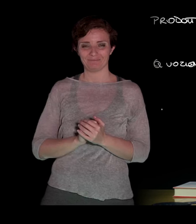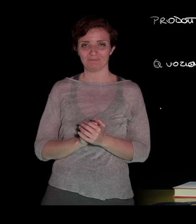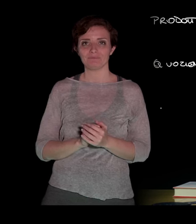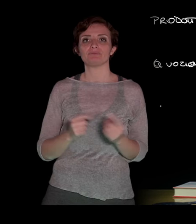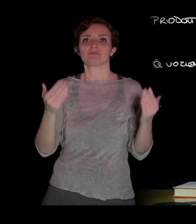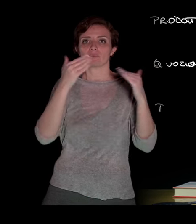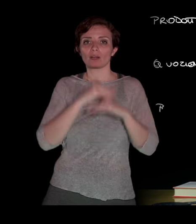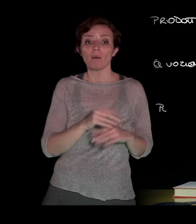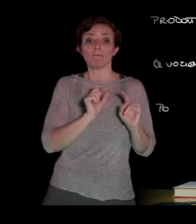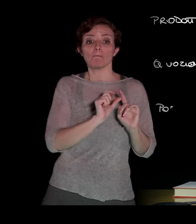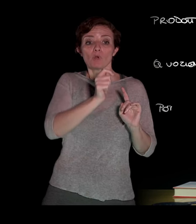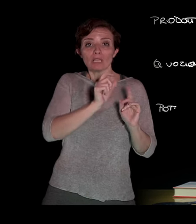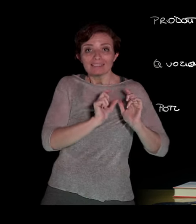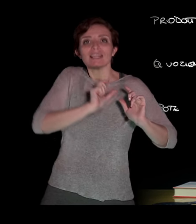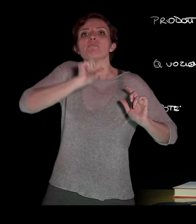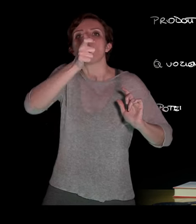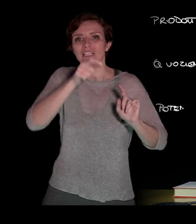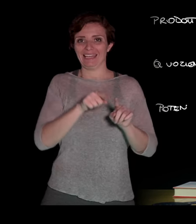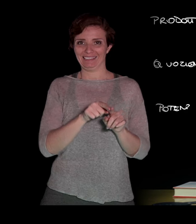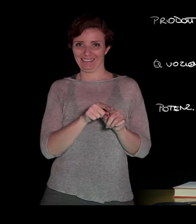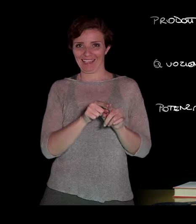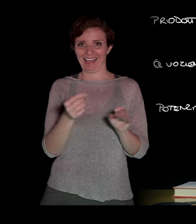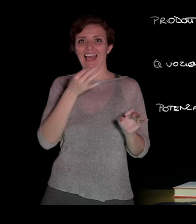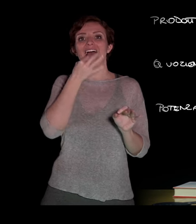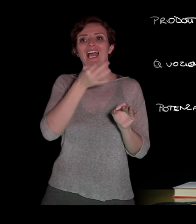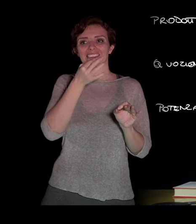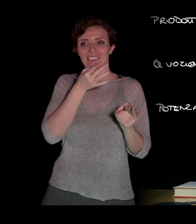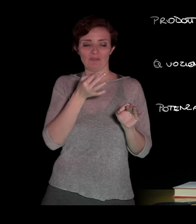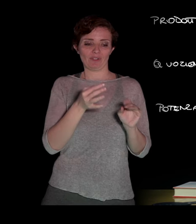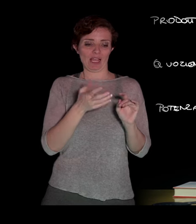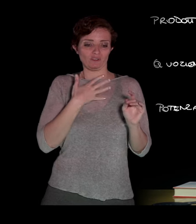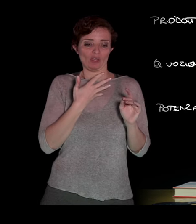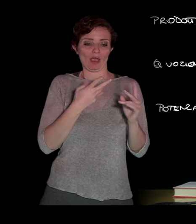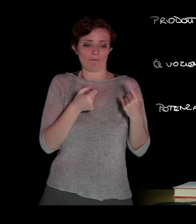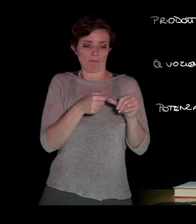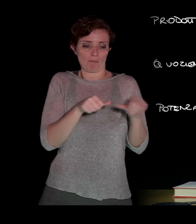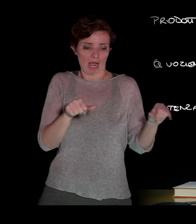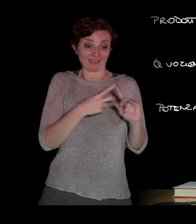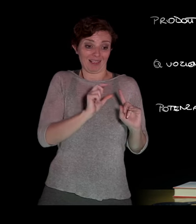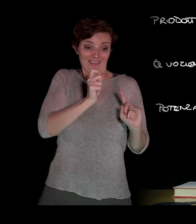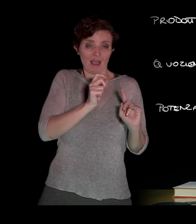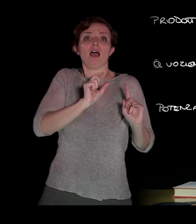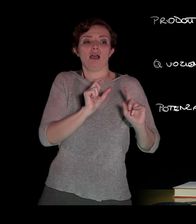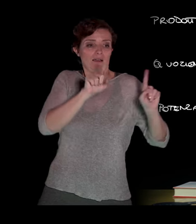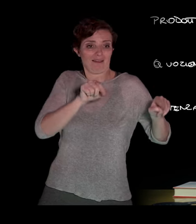Ancora, la potenza di potenza, ossia la potenza di una ulteriore